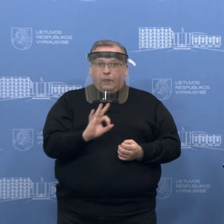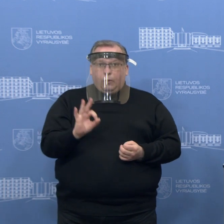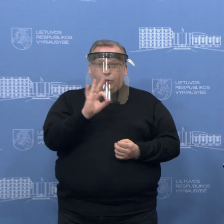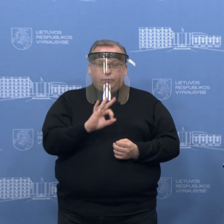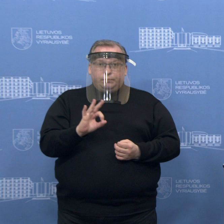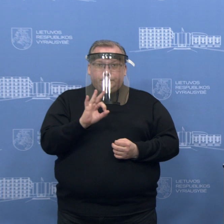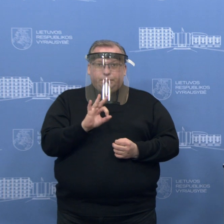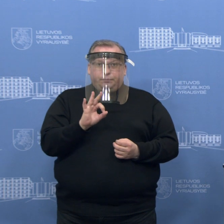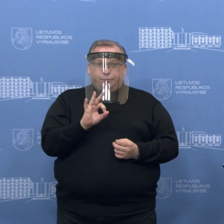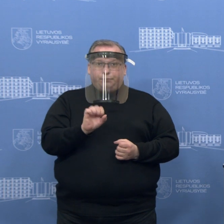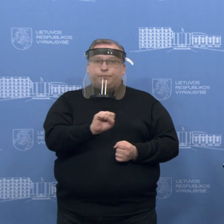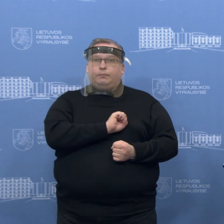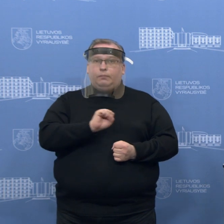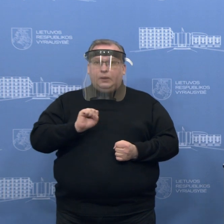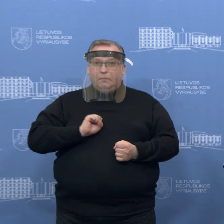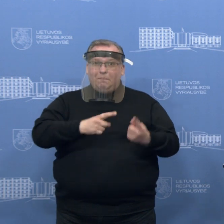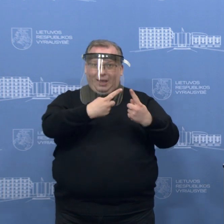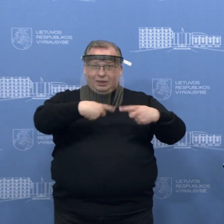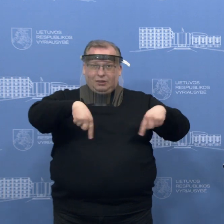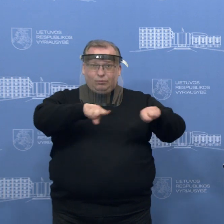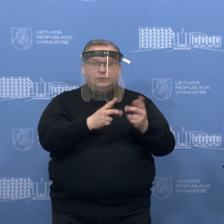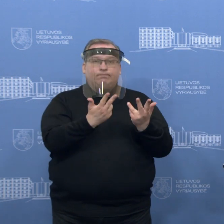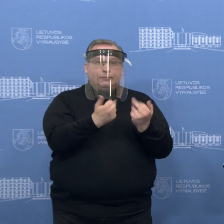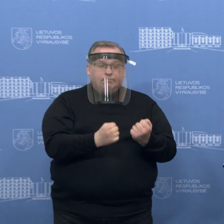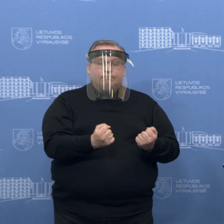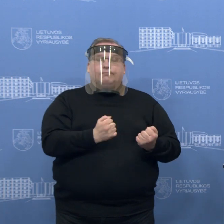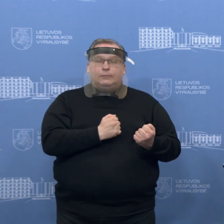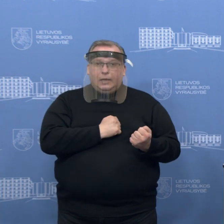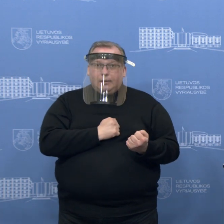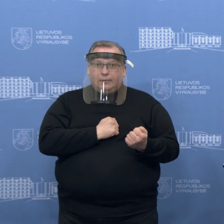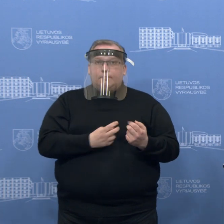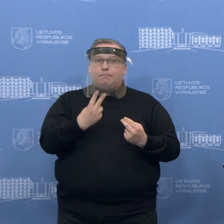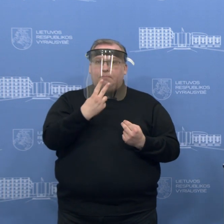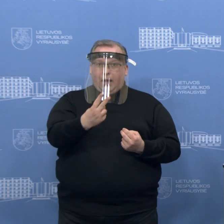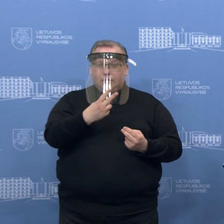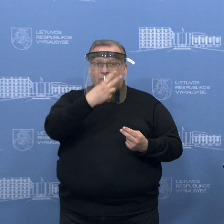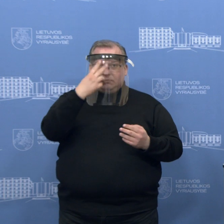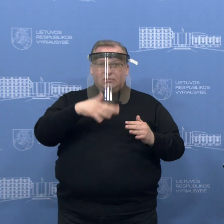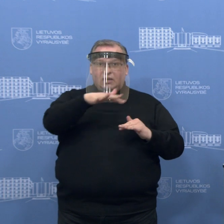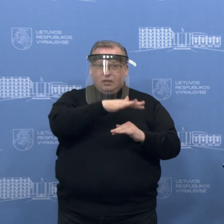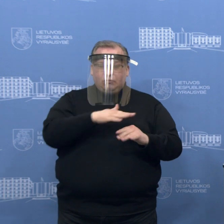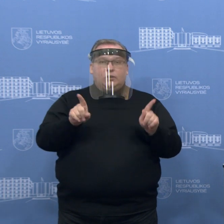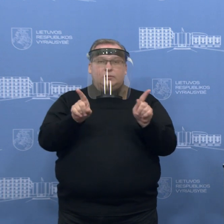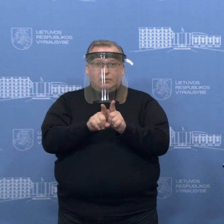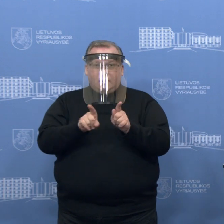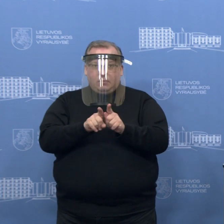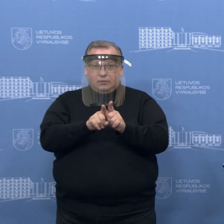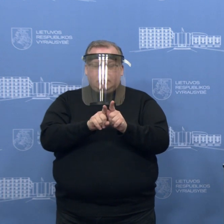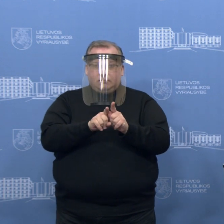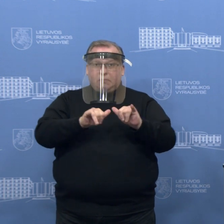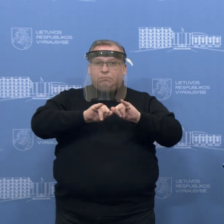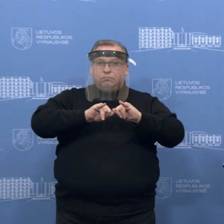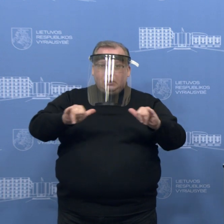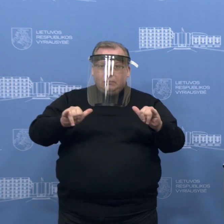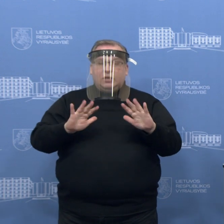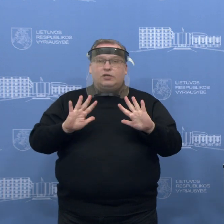medicus, tai taip, dėja, ką mes matome ne tik Lietuvoje ir proturkį, situacijos